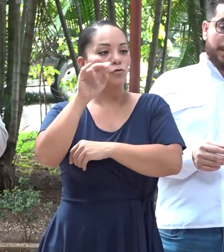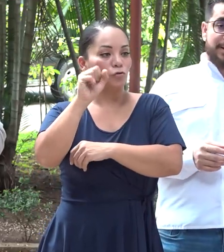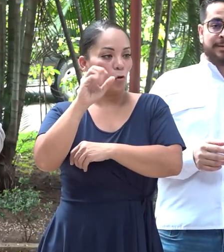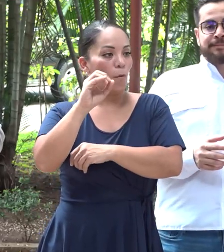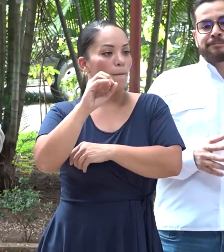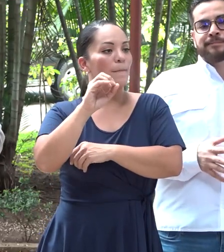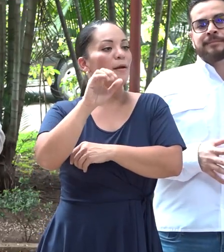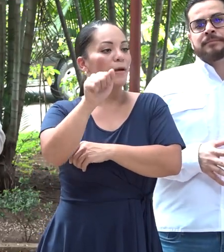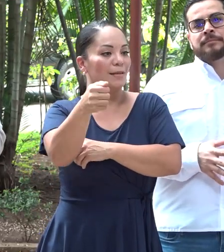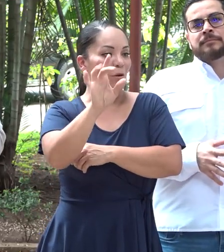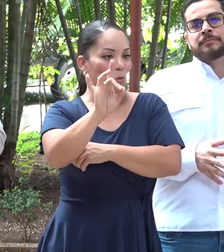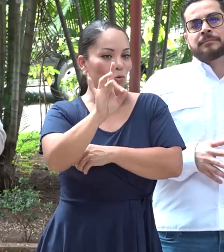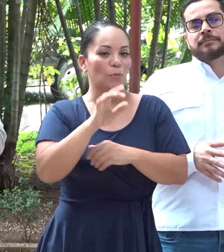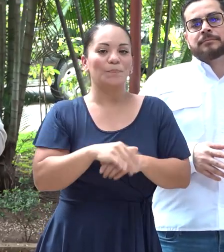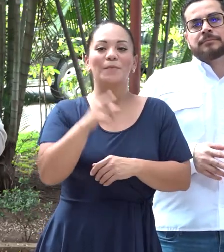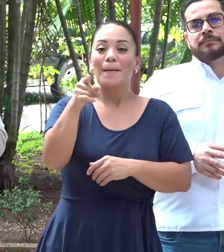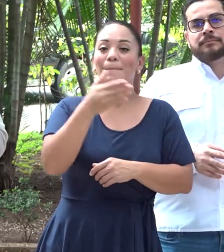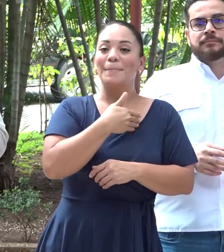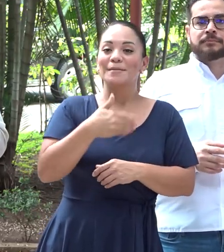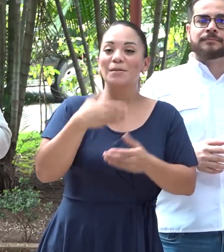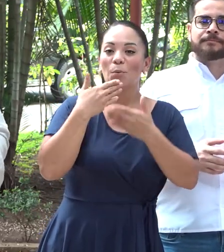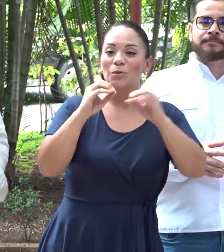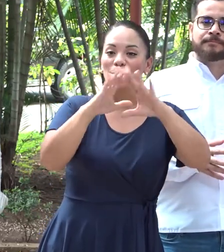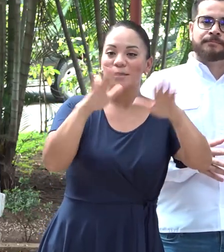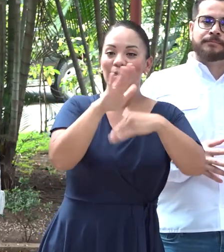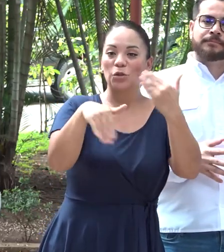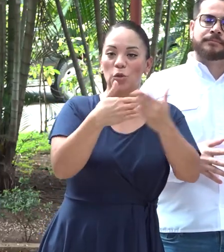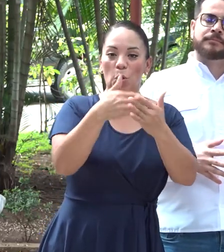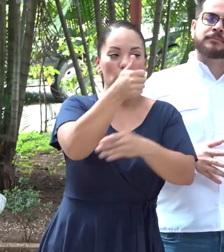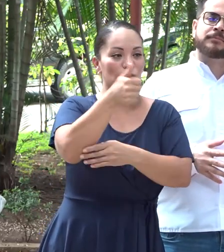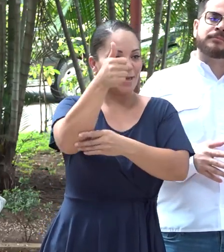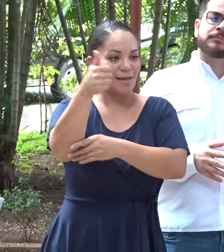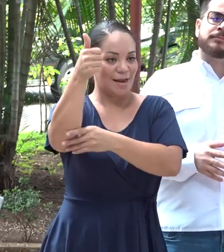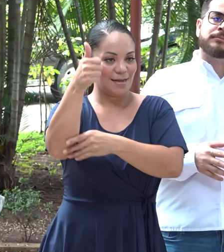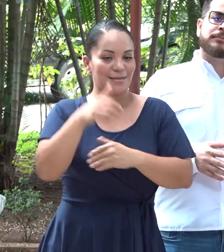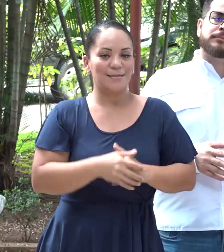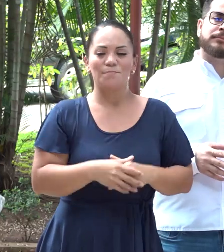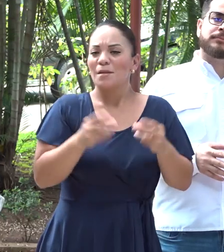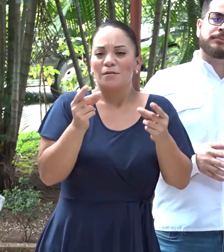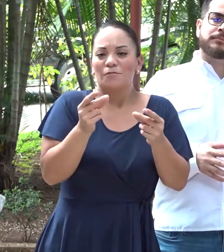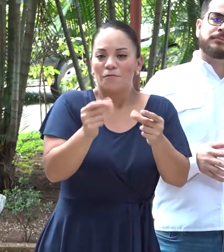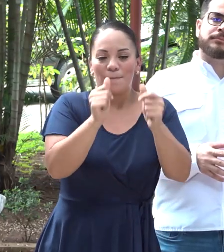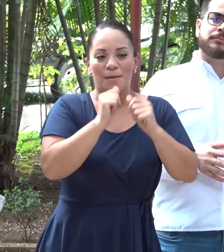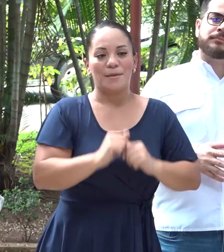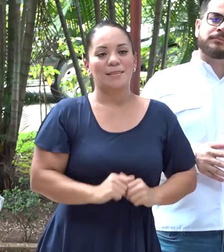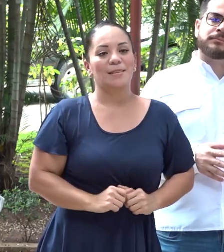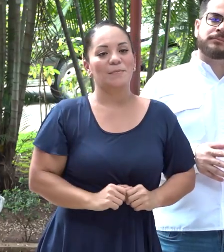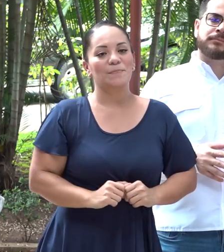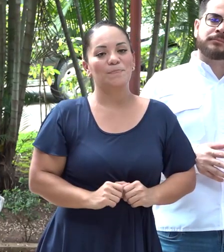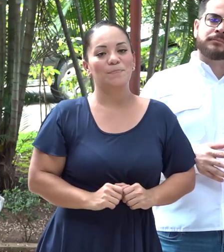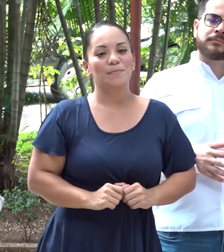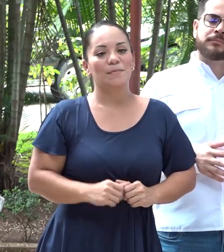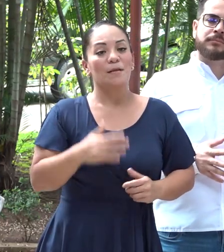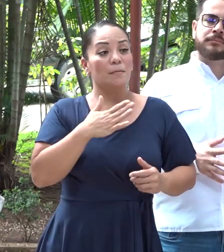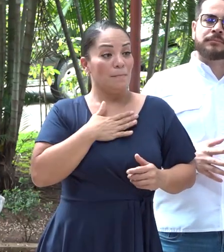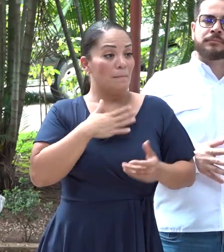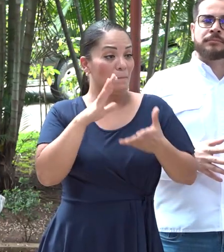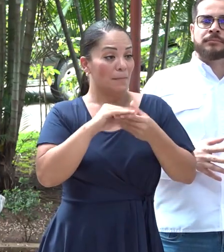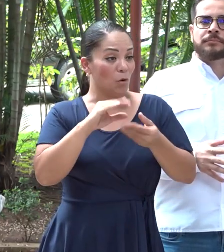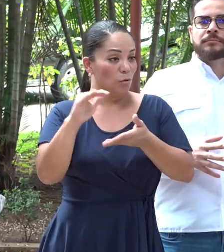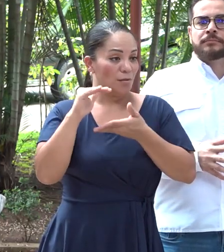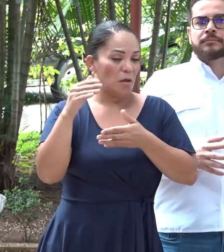Multimedios. Presidente, buenos días y buenos días a todos los jerarcas. Muy rápido, me contaron por ahí